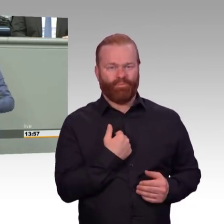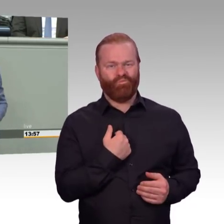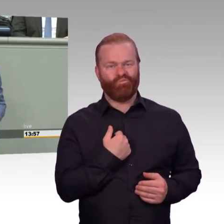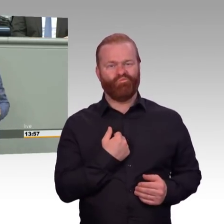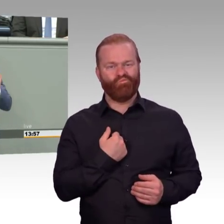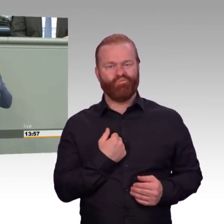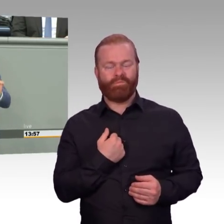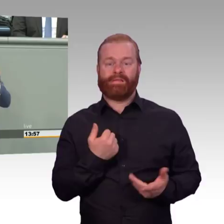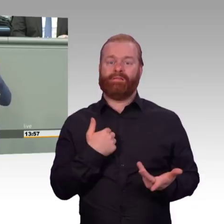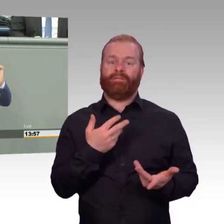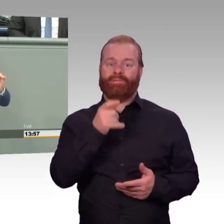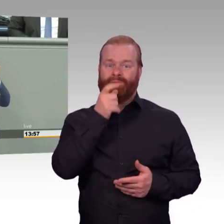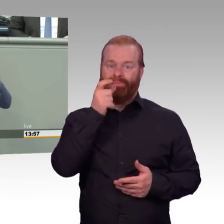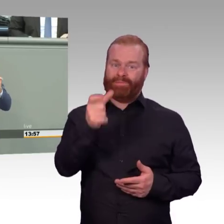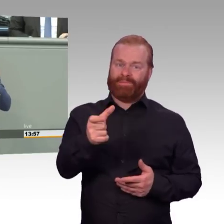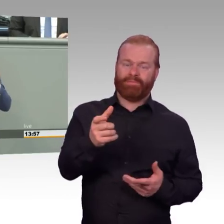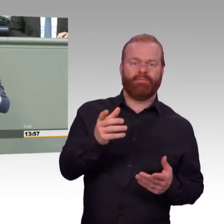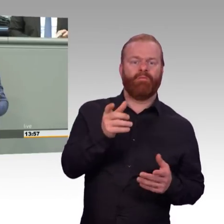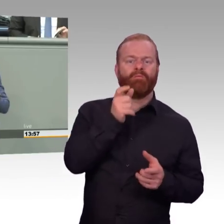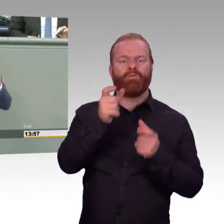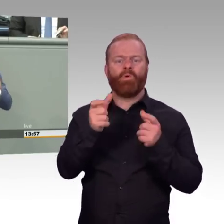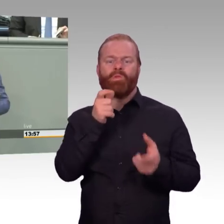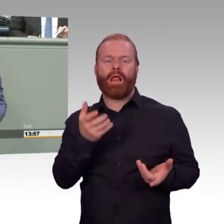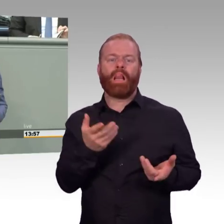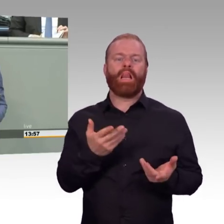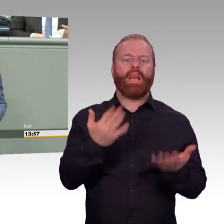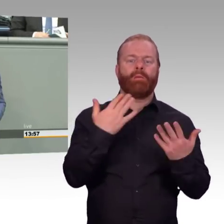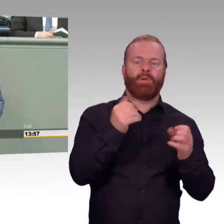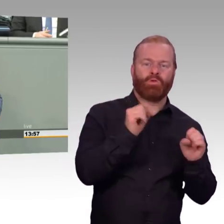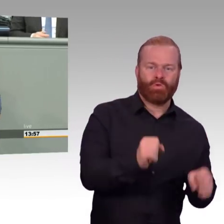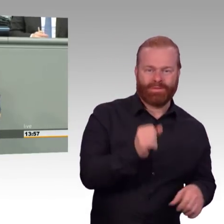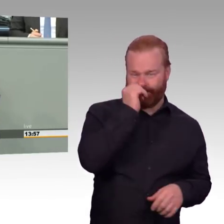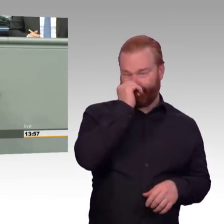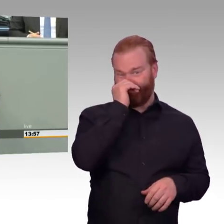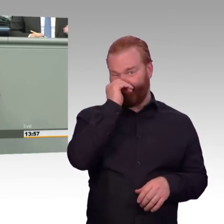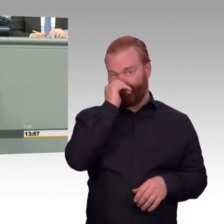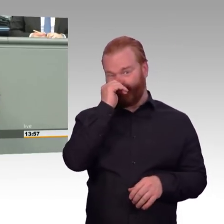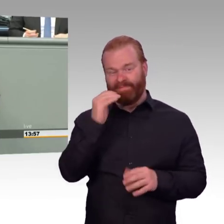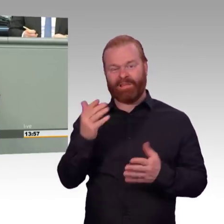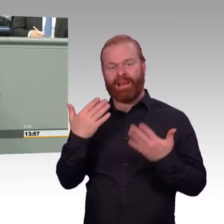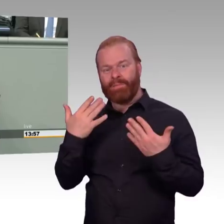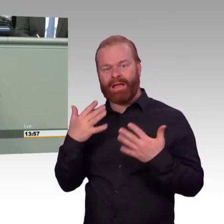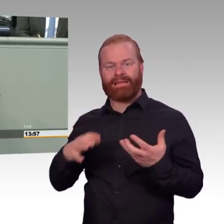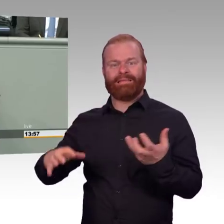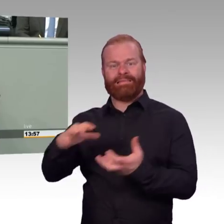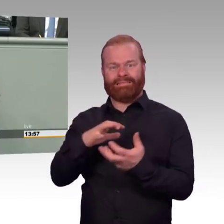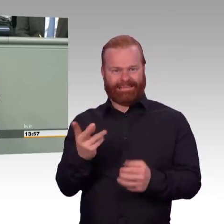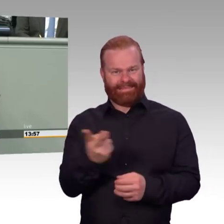übrigens einer der wenigen Gemeinsamkeiten zwischen mir und der Kanzlerin. Und das sind genau die ideologischen Grundpfeiler dieses